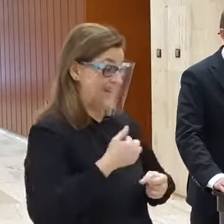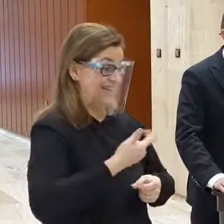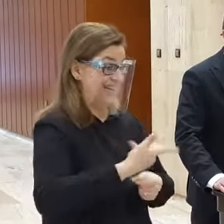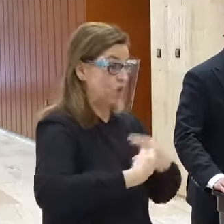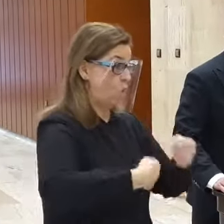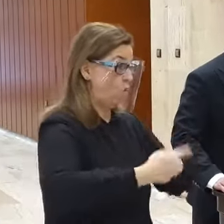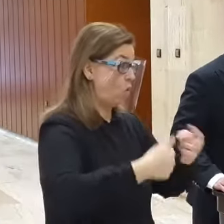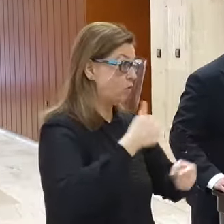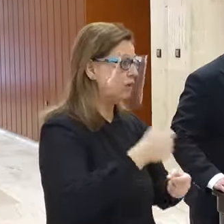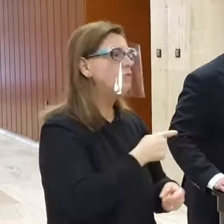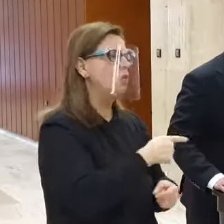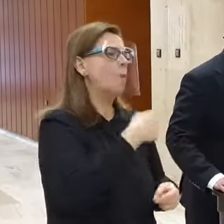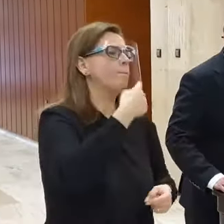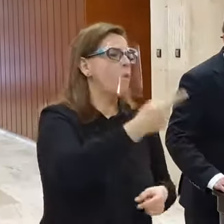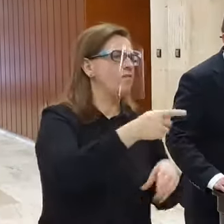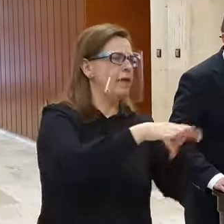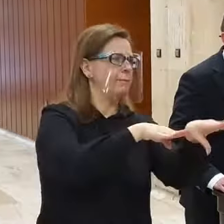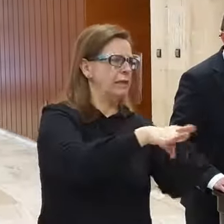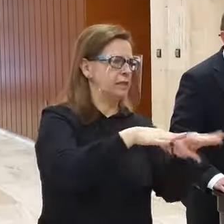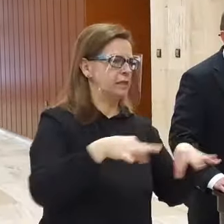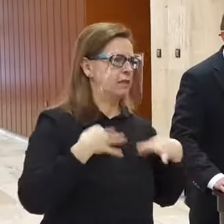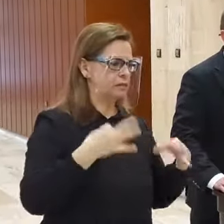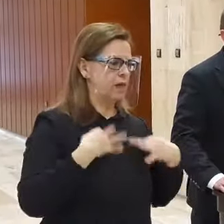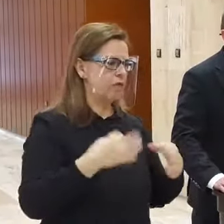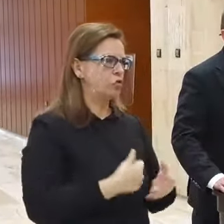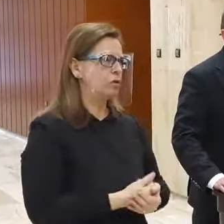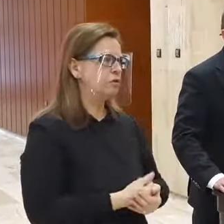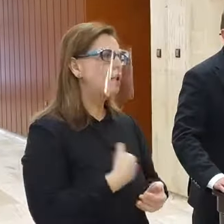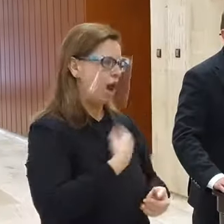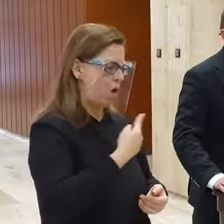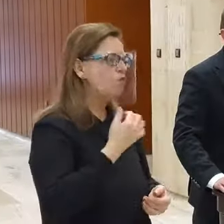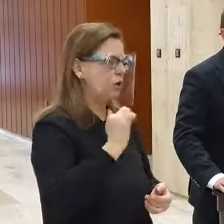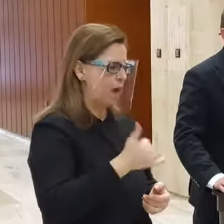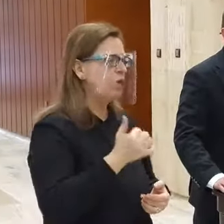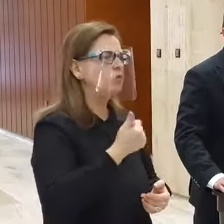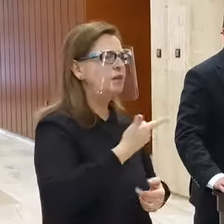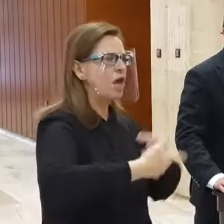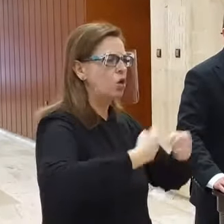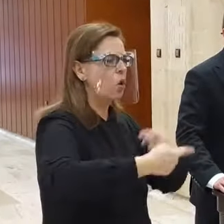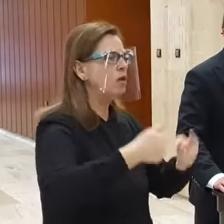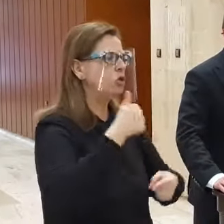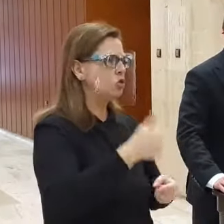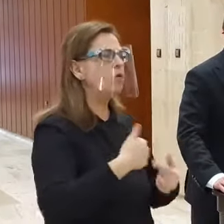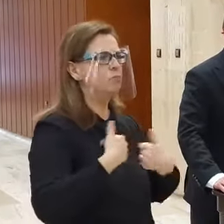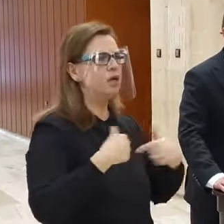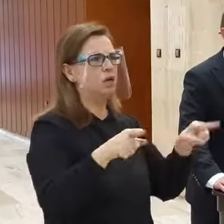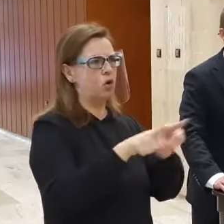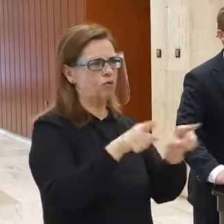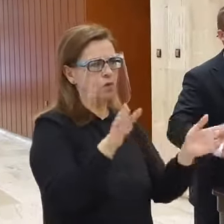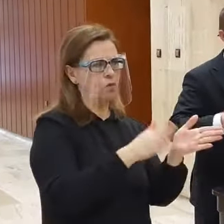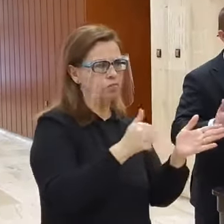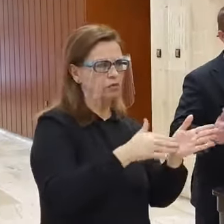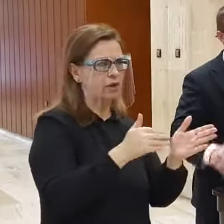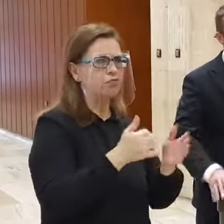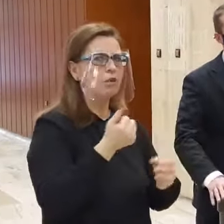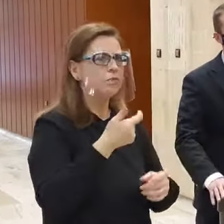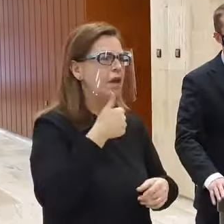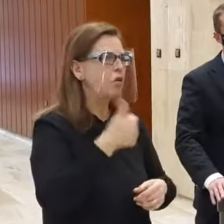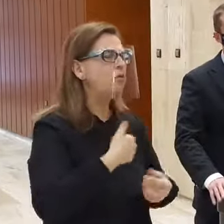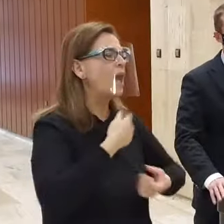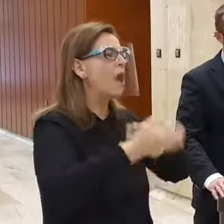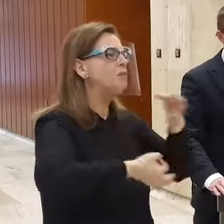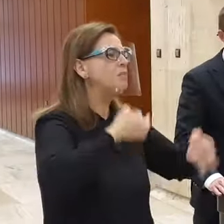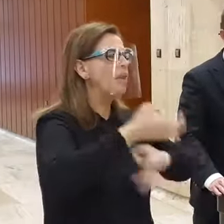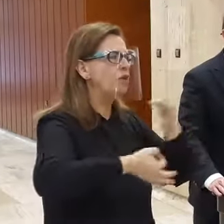predpokladám, že toto všetko vám povie pán minister zdravotníctva, ale hovoríme o niekoľkých dňoch. My tiež preto sa potrebujeme určitých niekoľko dní na to, aby sme